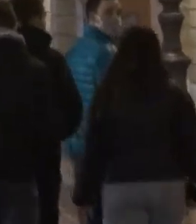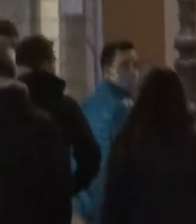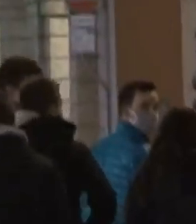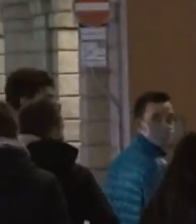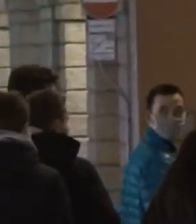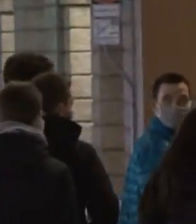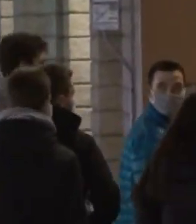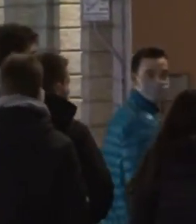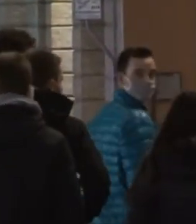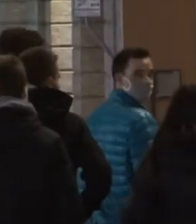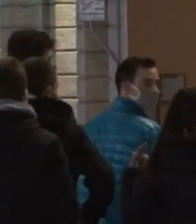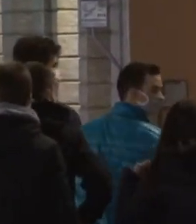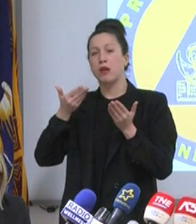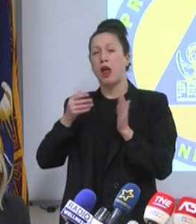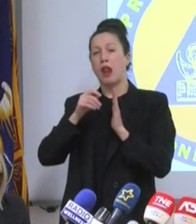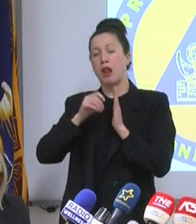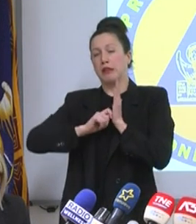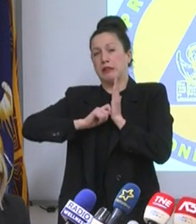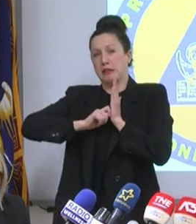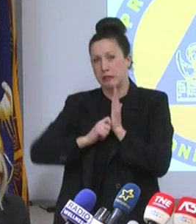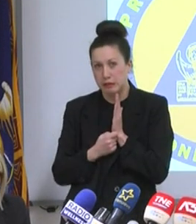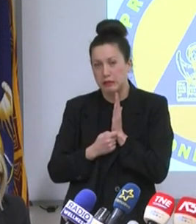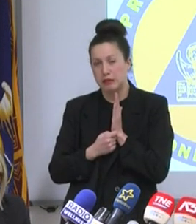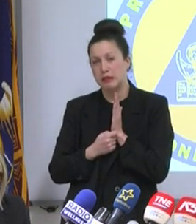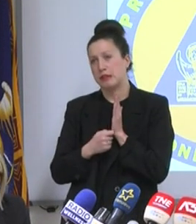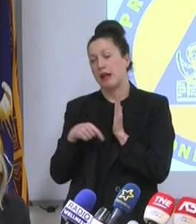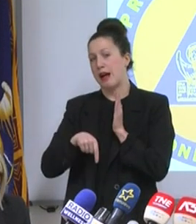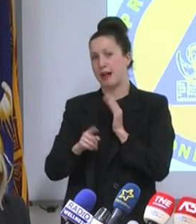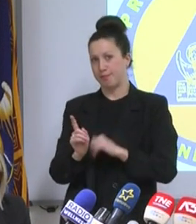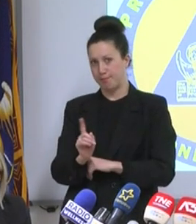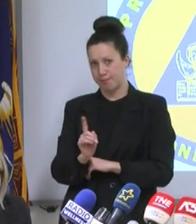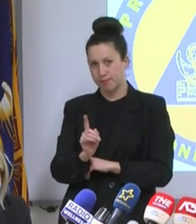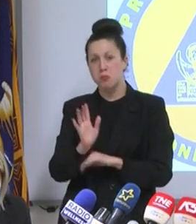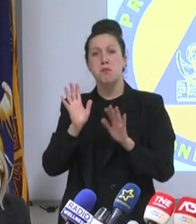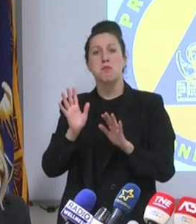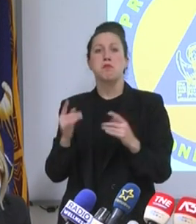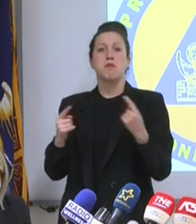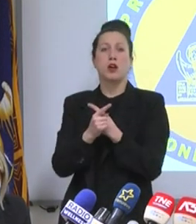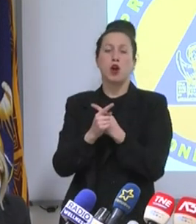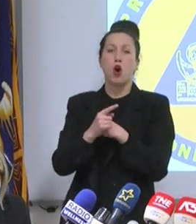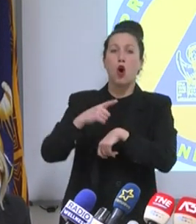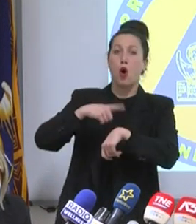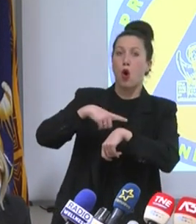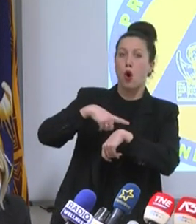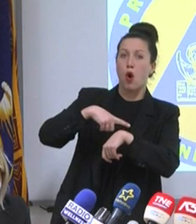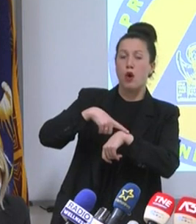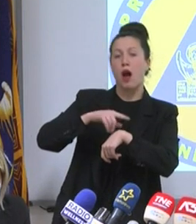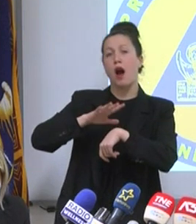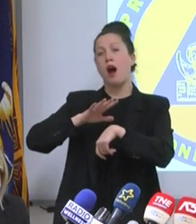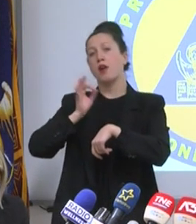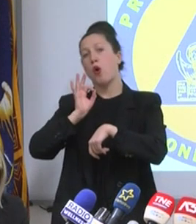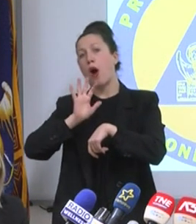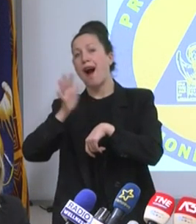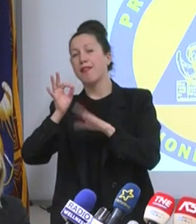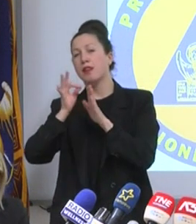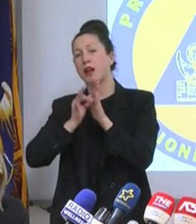fine settimana. Di certo per regolamentare alcuni orari e altro decisamente sì, ma non